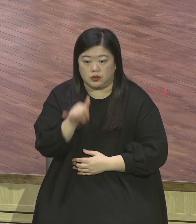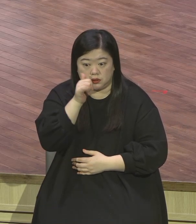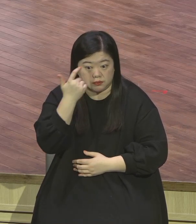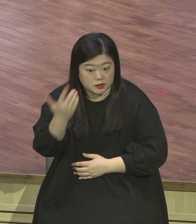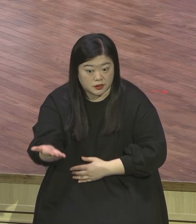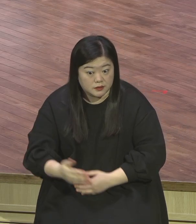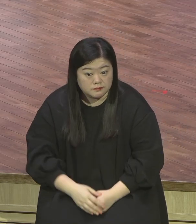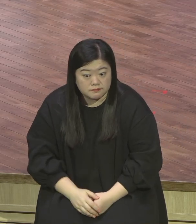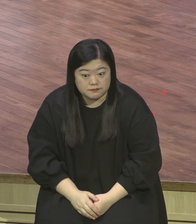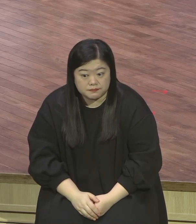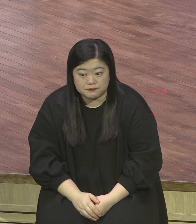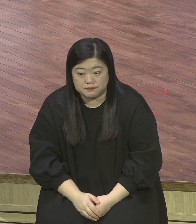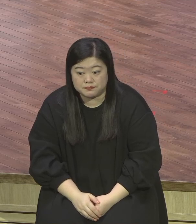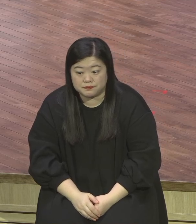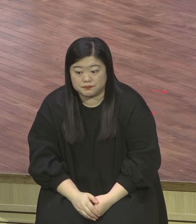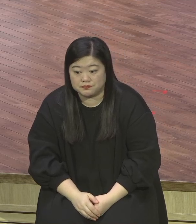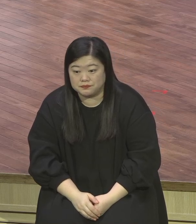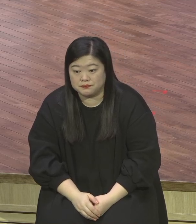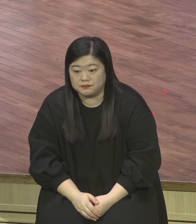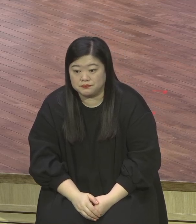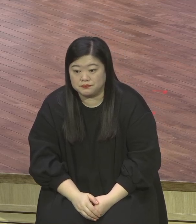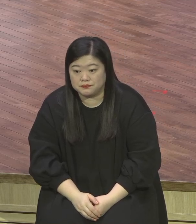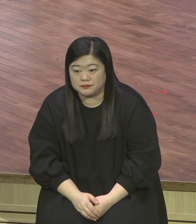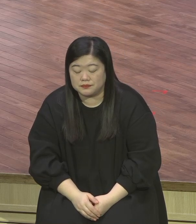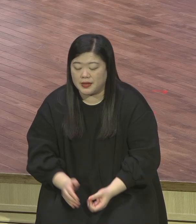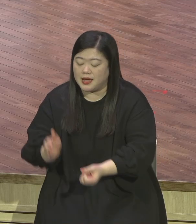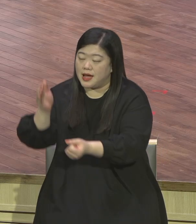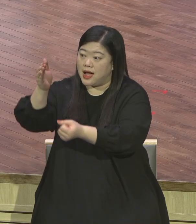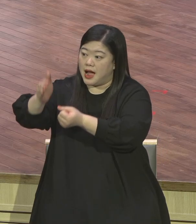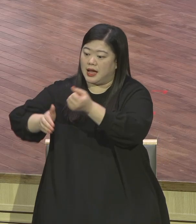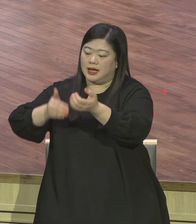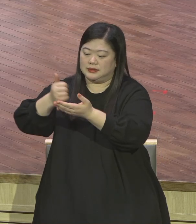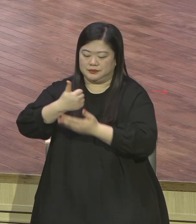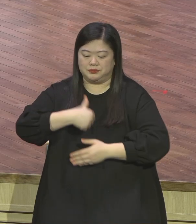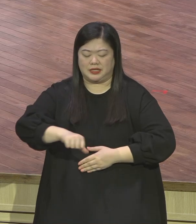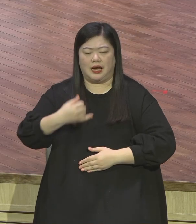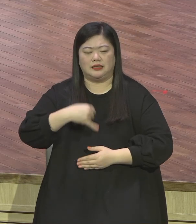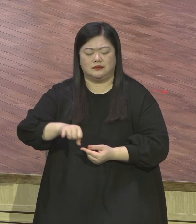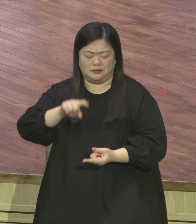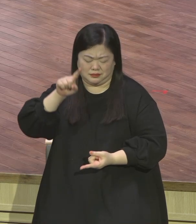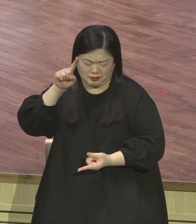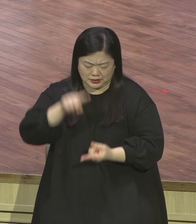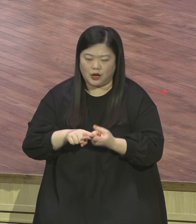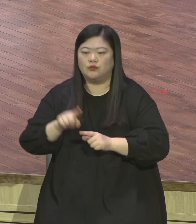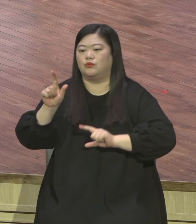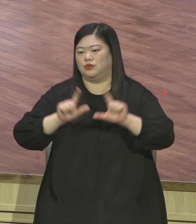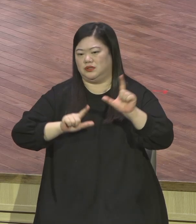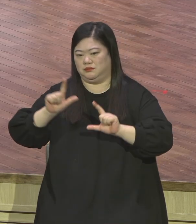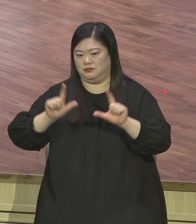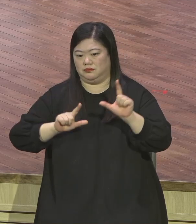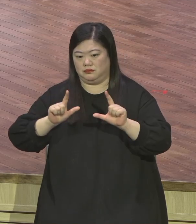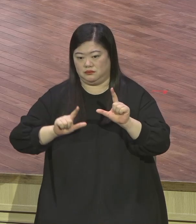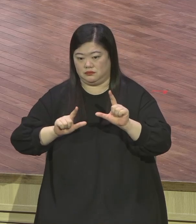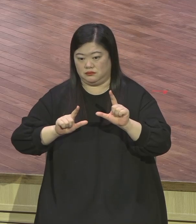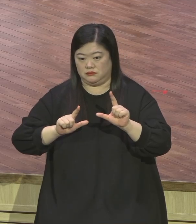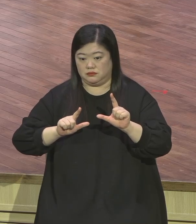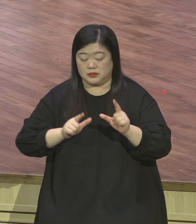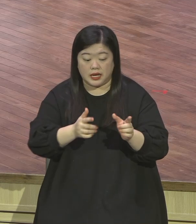하나님의 자녀된 모습 인생 최고같이 절대 갇힌 예수